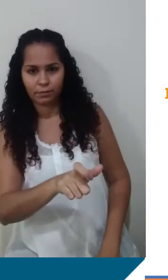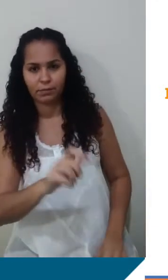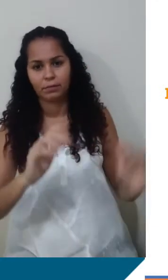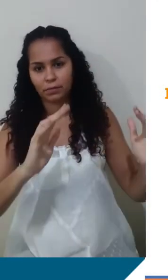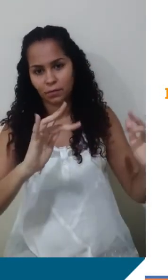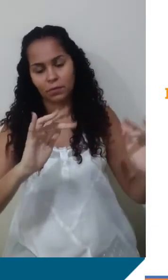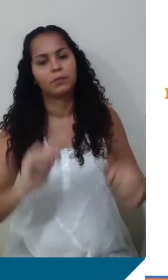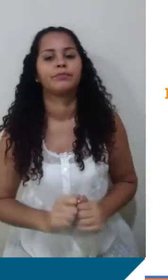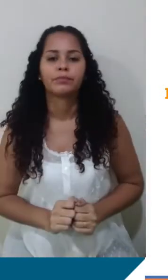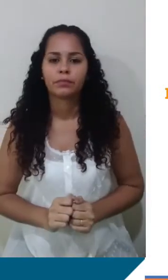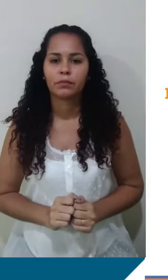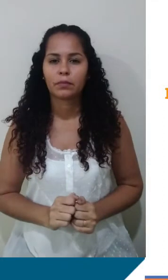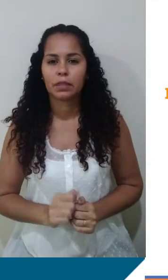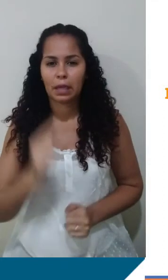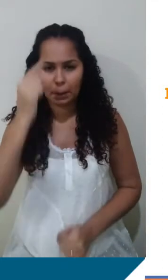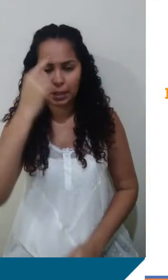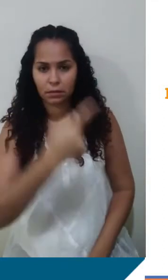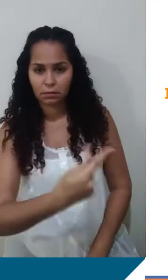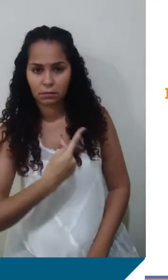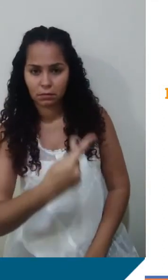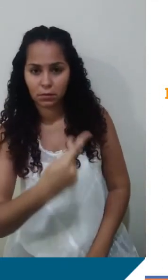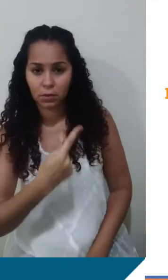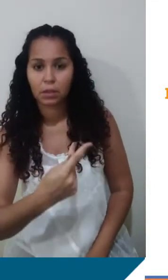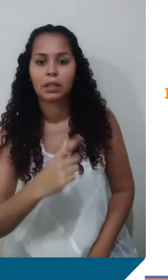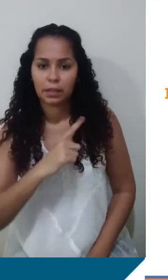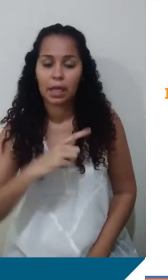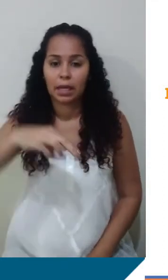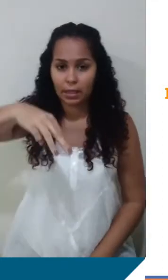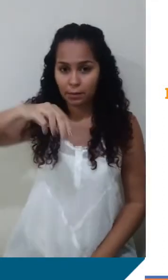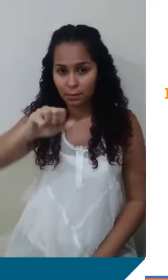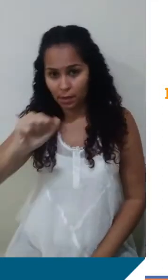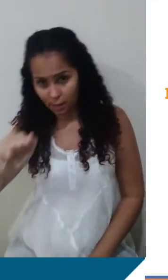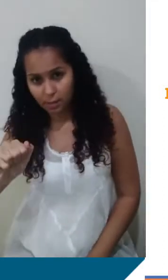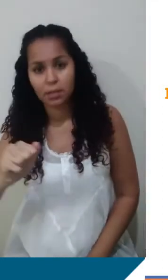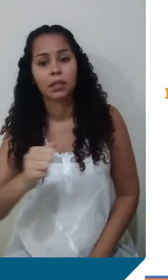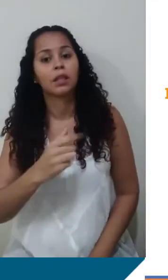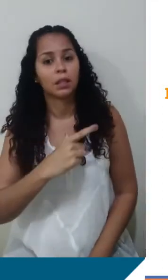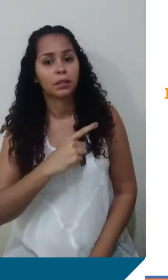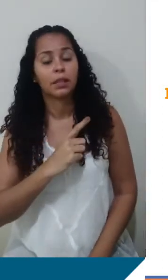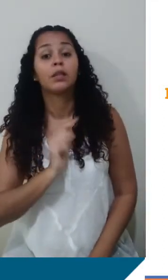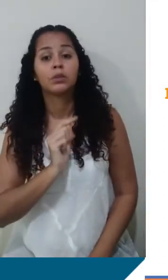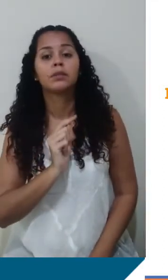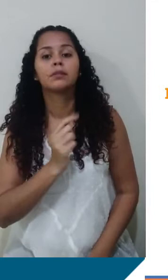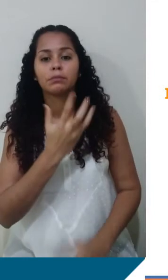ok? Quando a gente pensa nesses dois corpos, nós temos massa sim, temos atração sim, mas essa atração